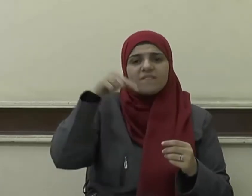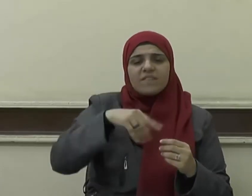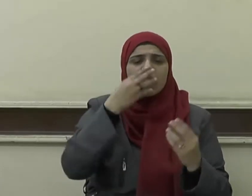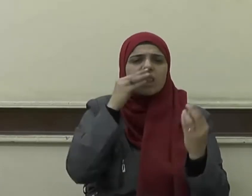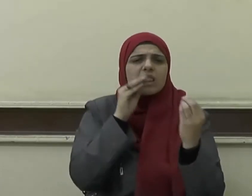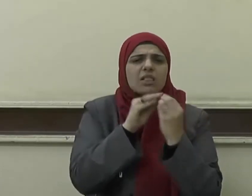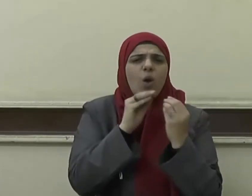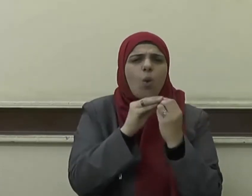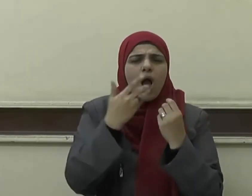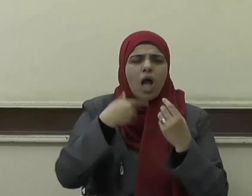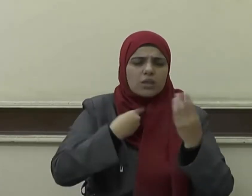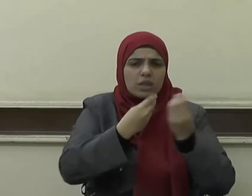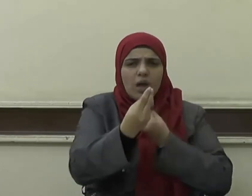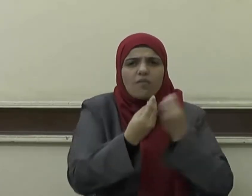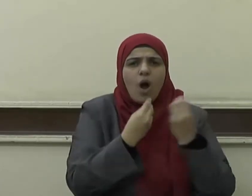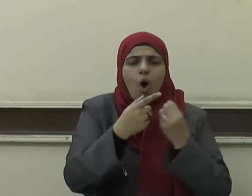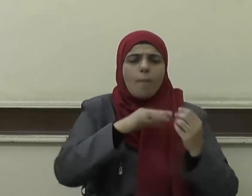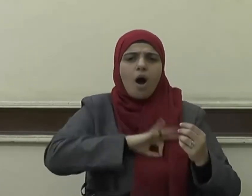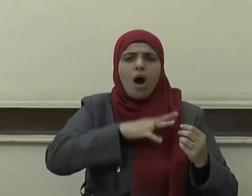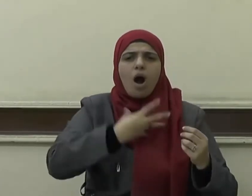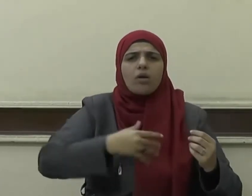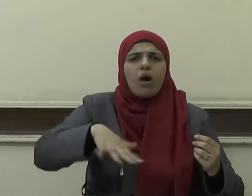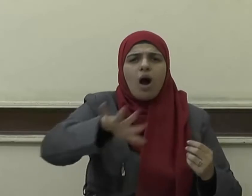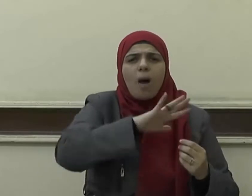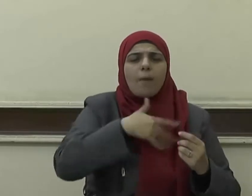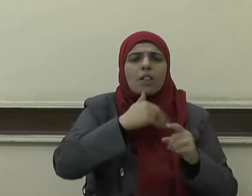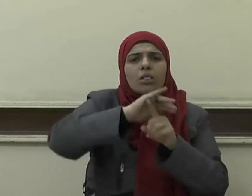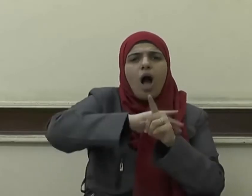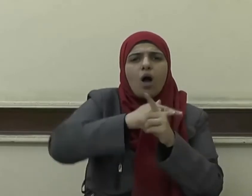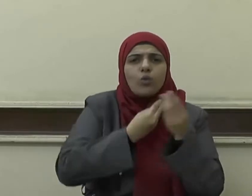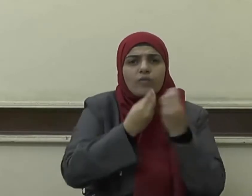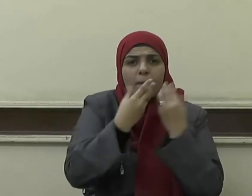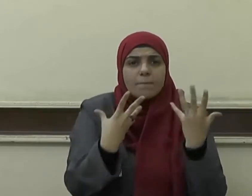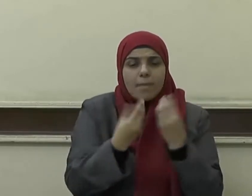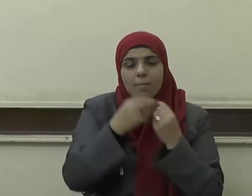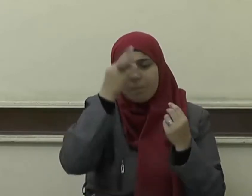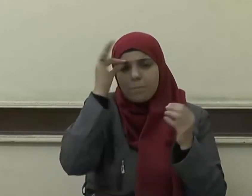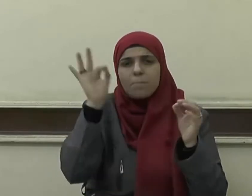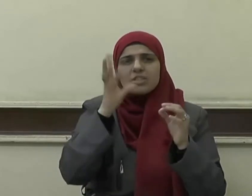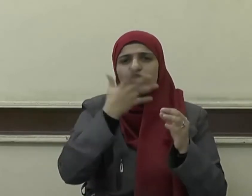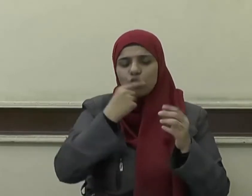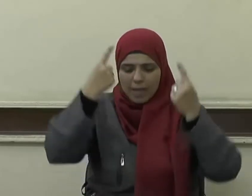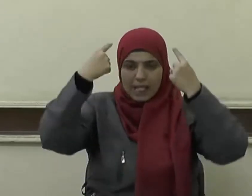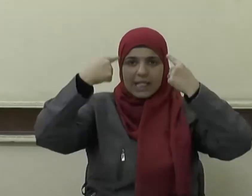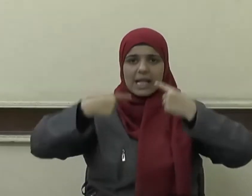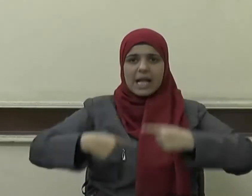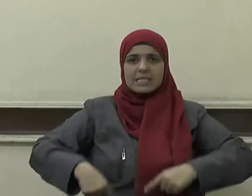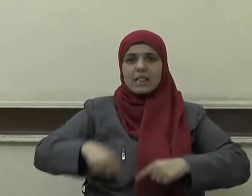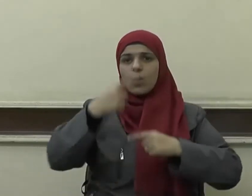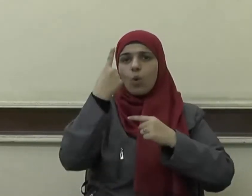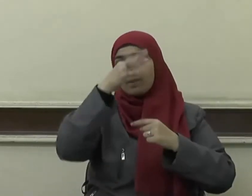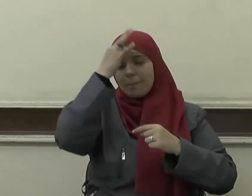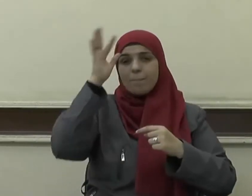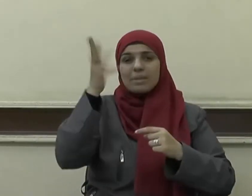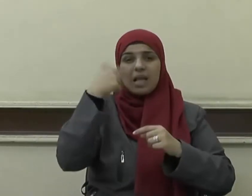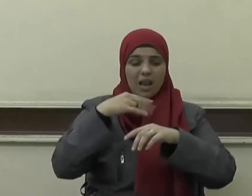وتعاطفهم مثل الجسد إذا اشتكى منه عضو تداعى له سائر الجسد